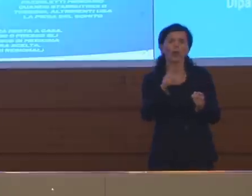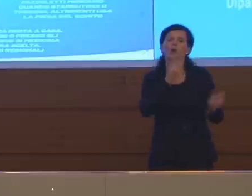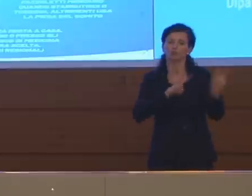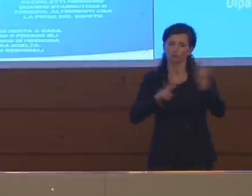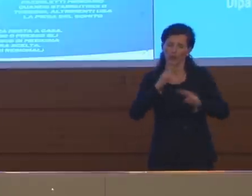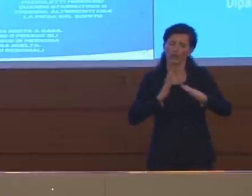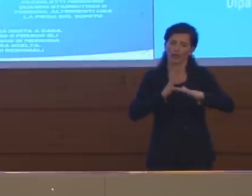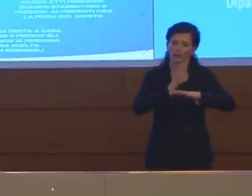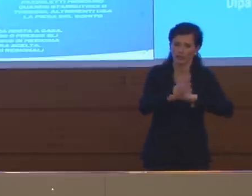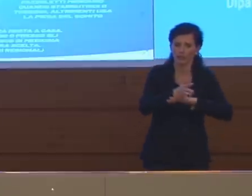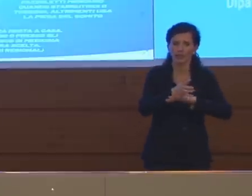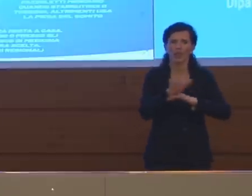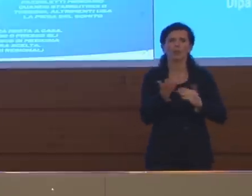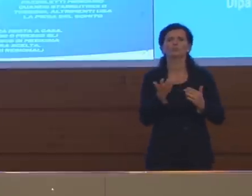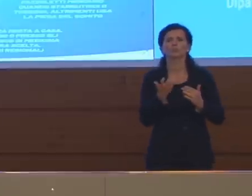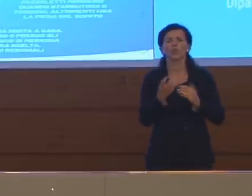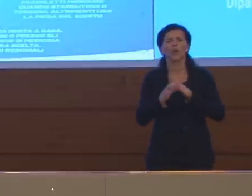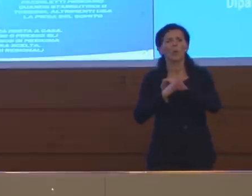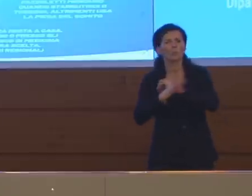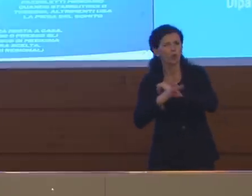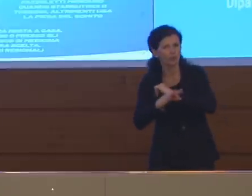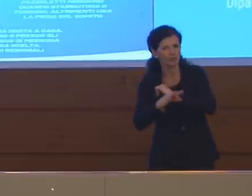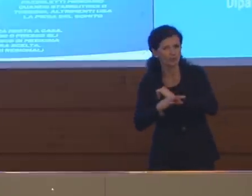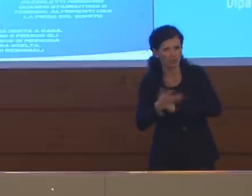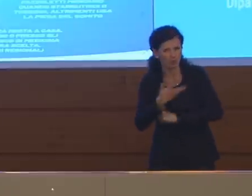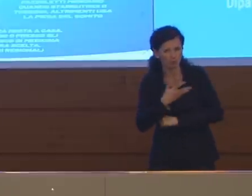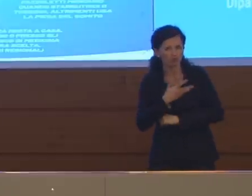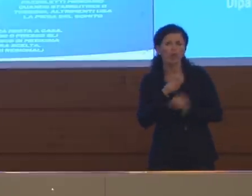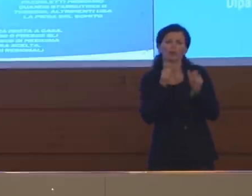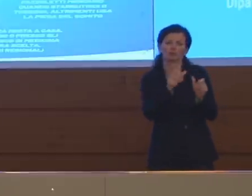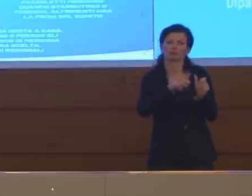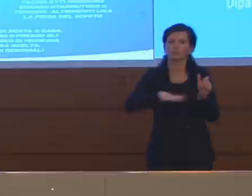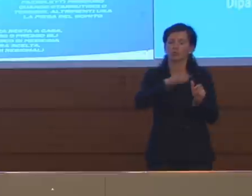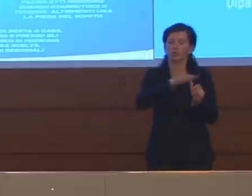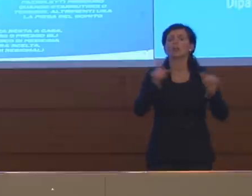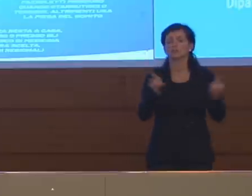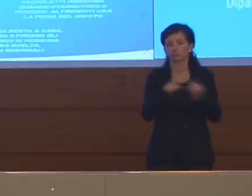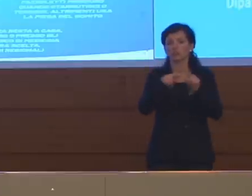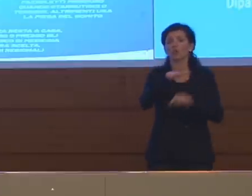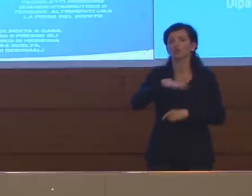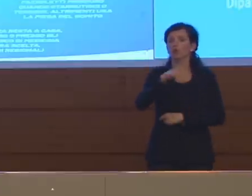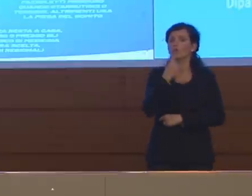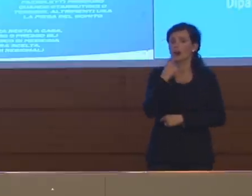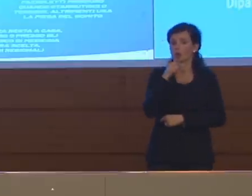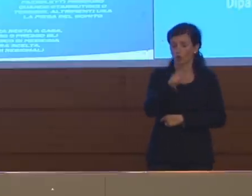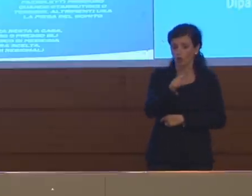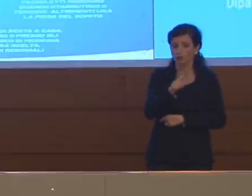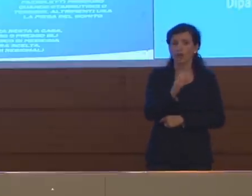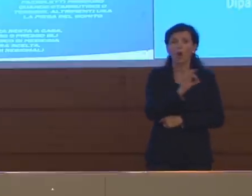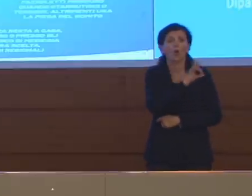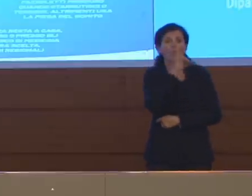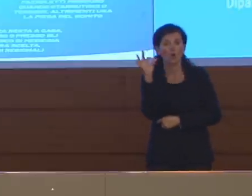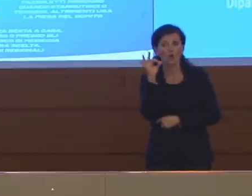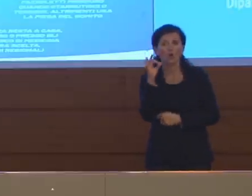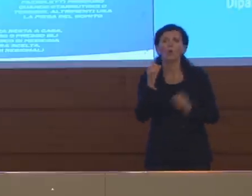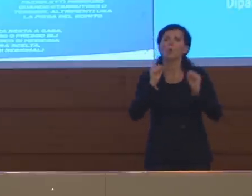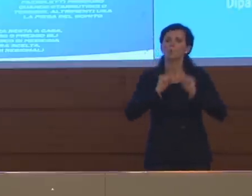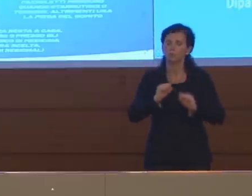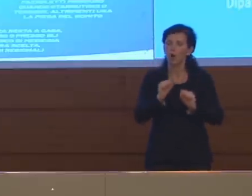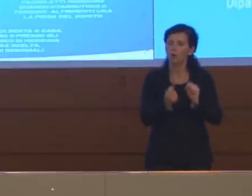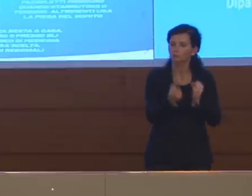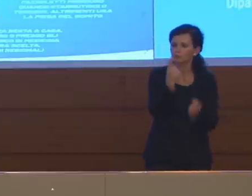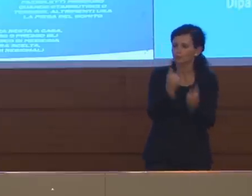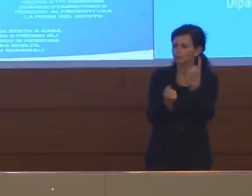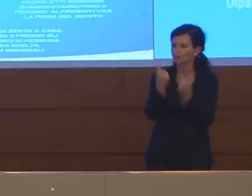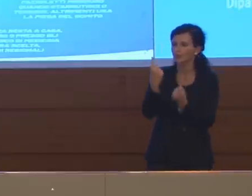provvedimenti che possono essere anche molto localizzati, pensiamo alle zone rosse, oppure se ci sono episodi di